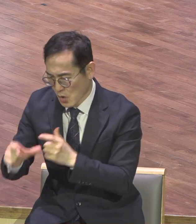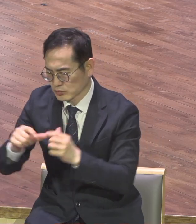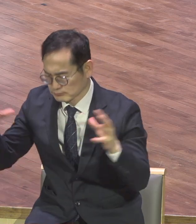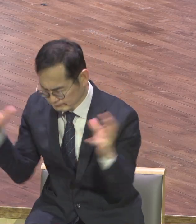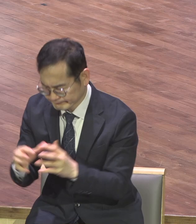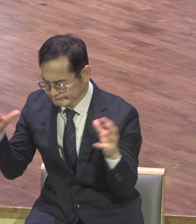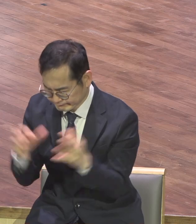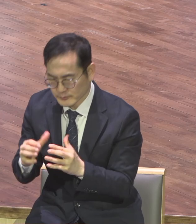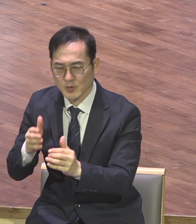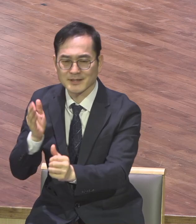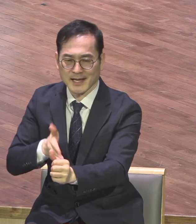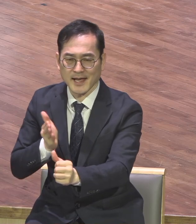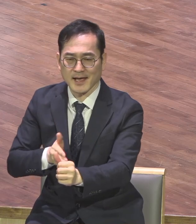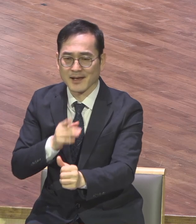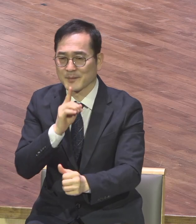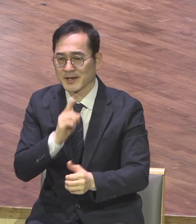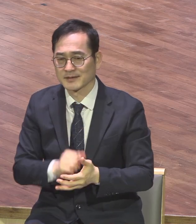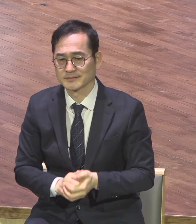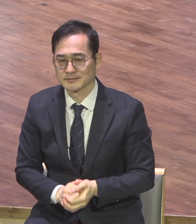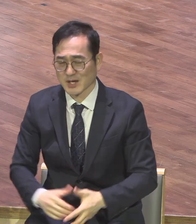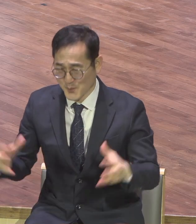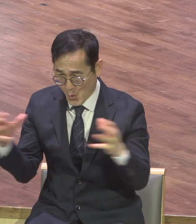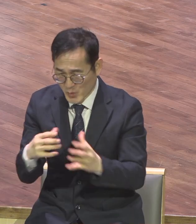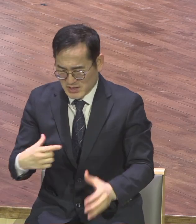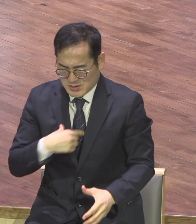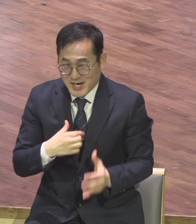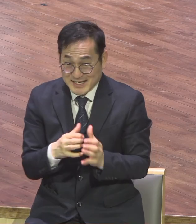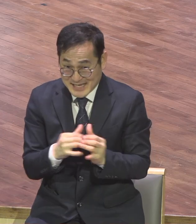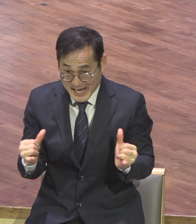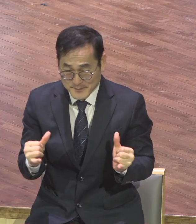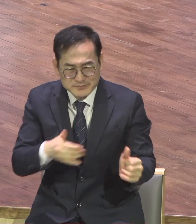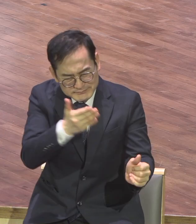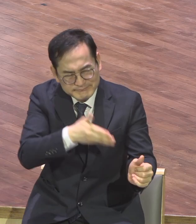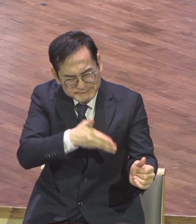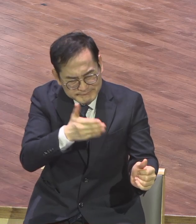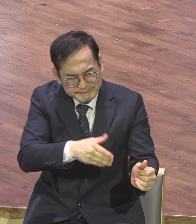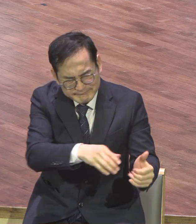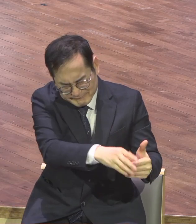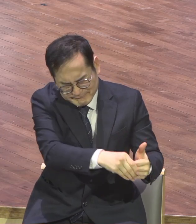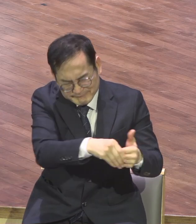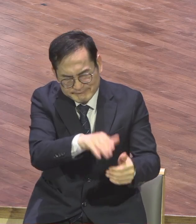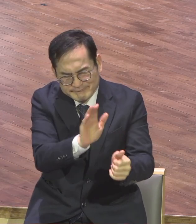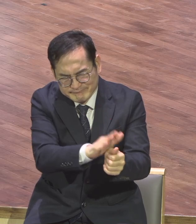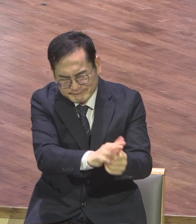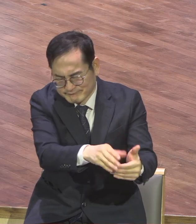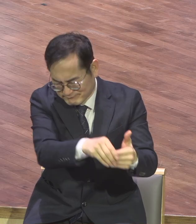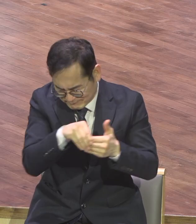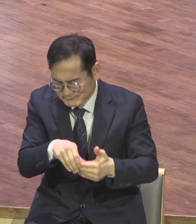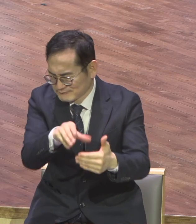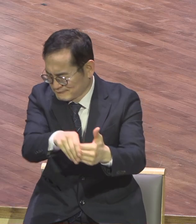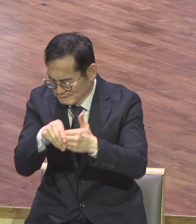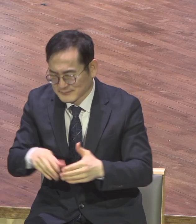모의기를 싫어하는 사람들을 권해서 모여서 함께 하자고 자꾸 함께 하자고 그렇게 해서